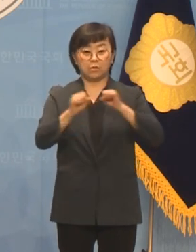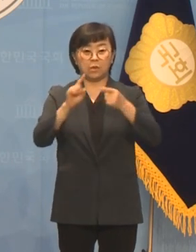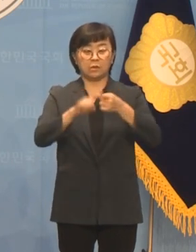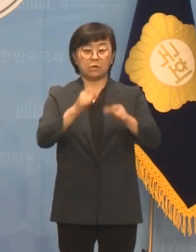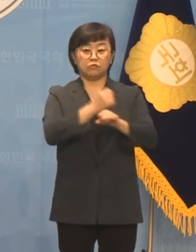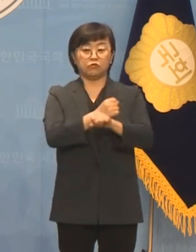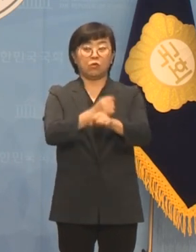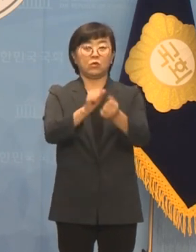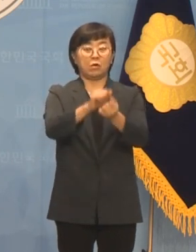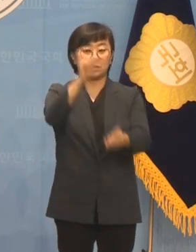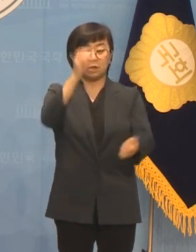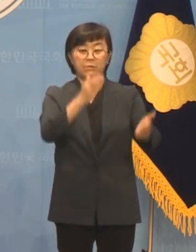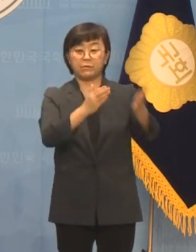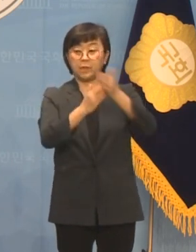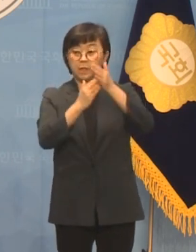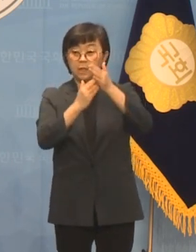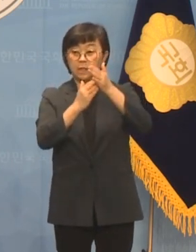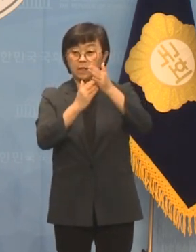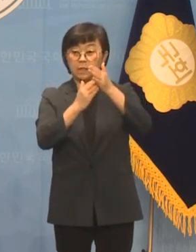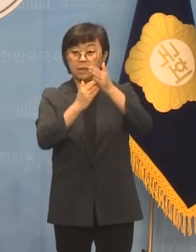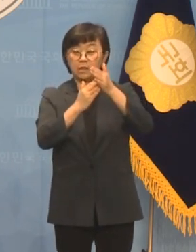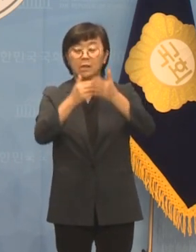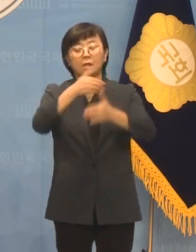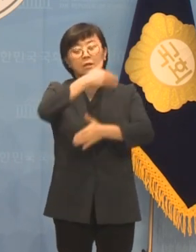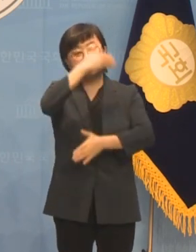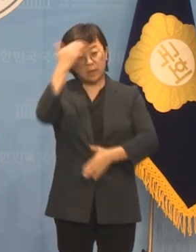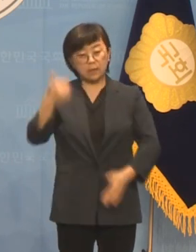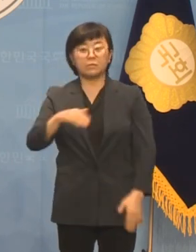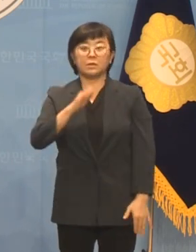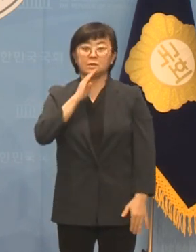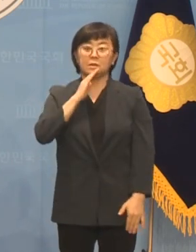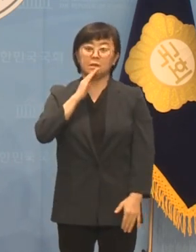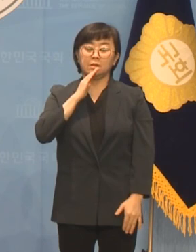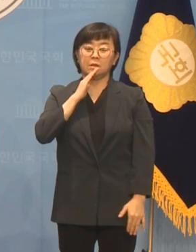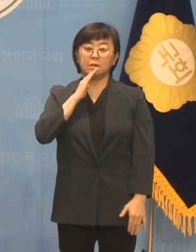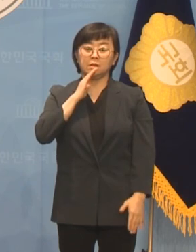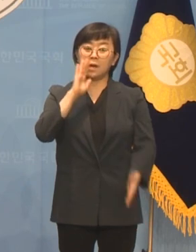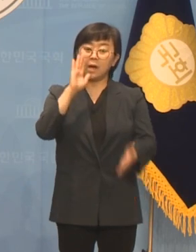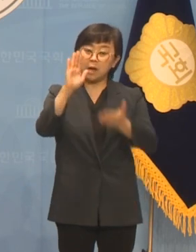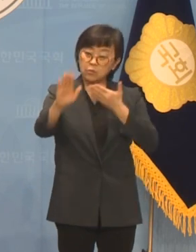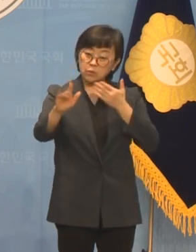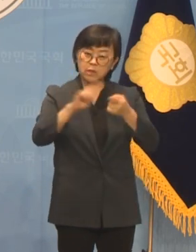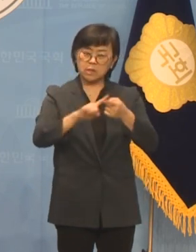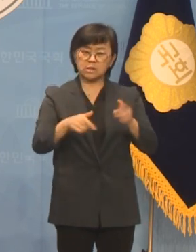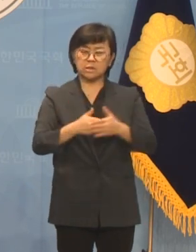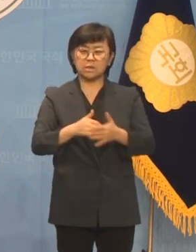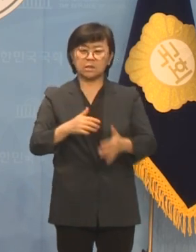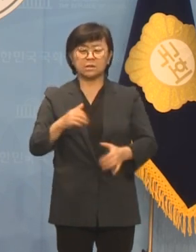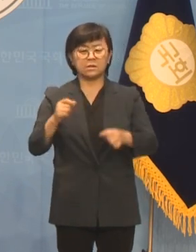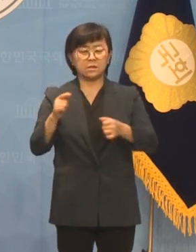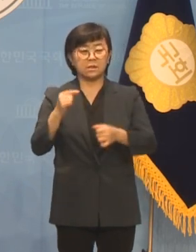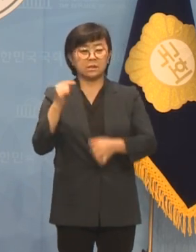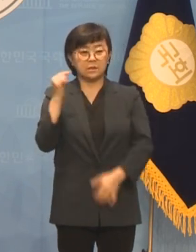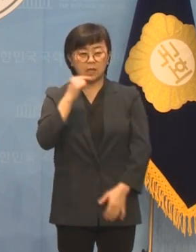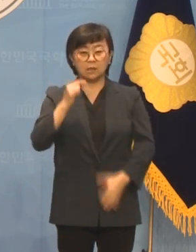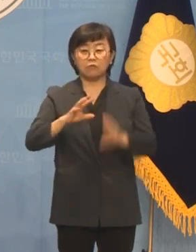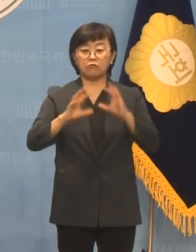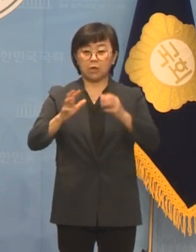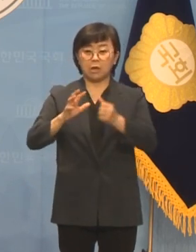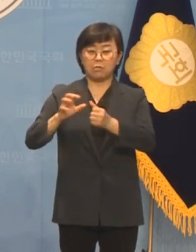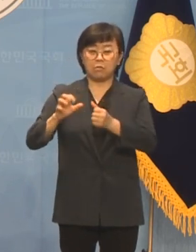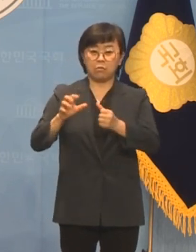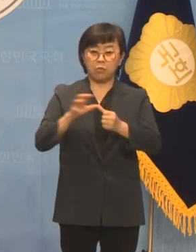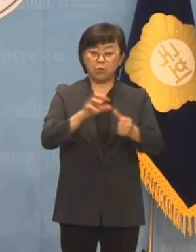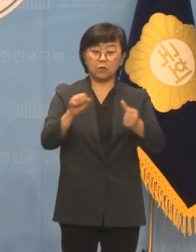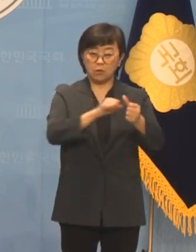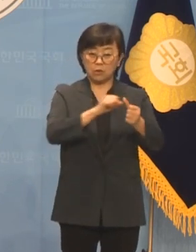구속영장이 기각되었습니다 다행스러운 일이지만 언제까지 이 끔찍하게 무한 반복되는 국가폭력을